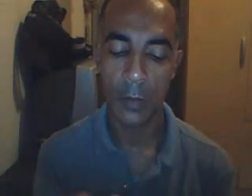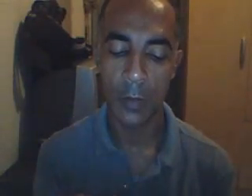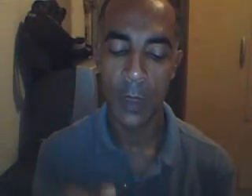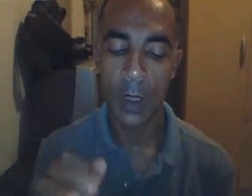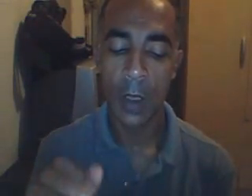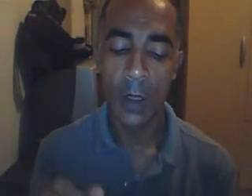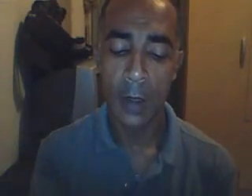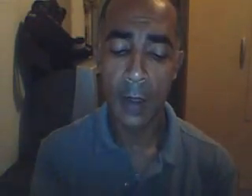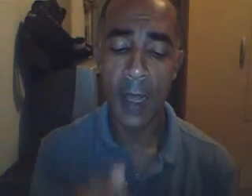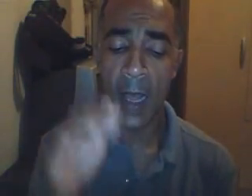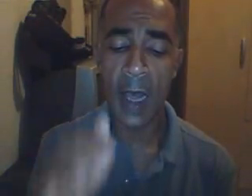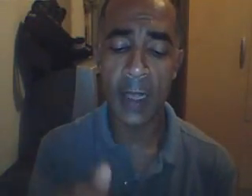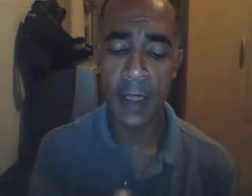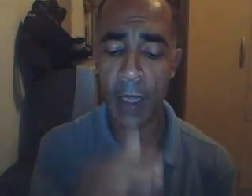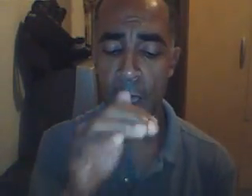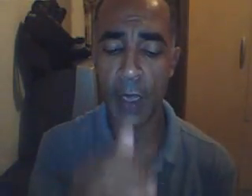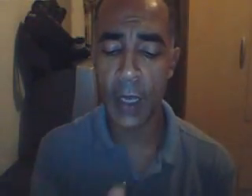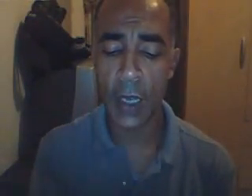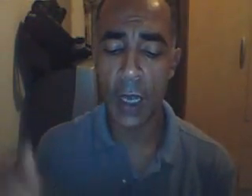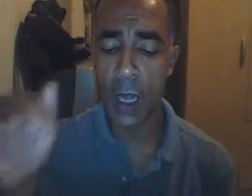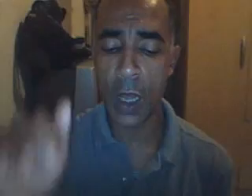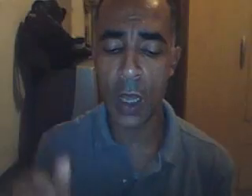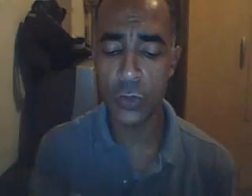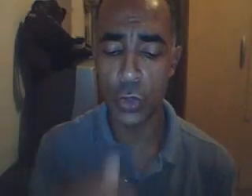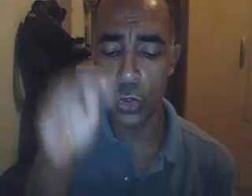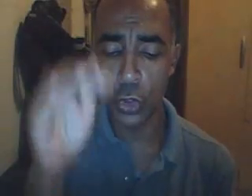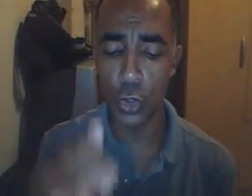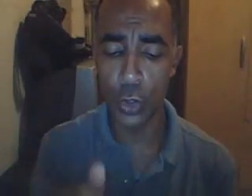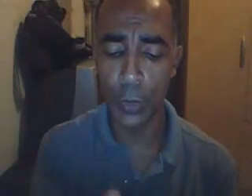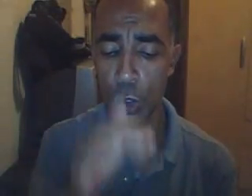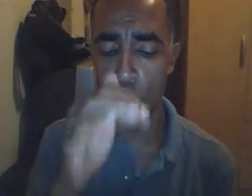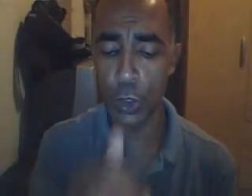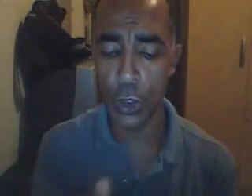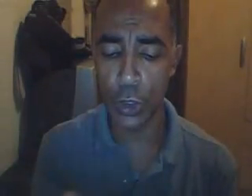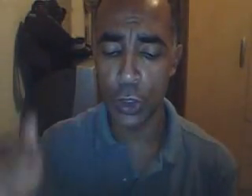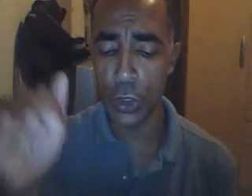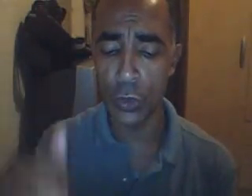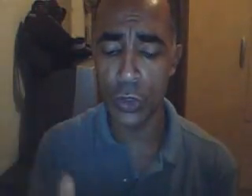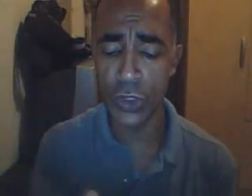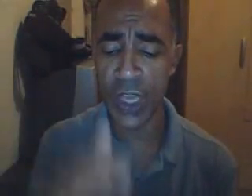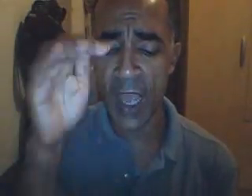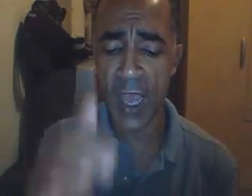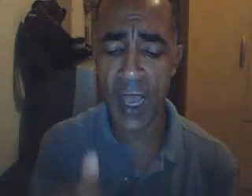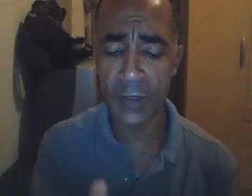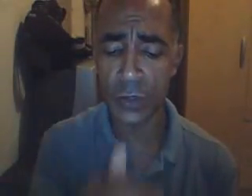Na terra aos domingos, Jesus,